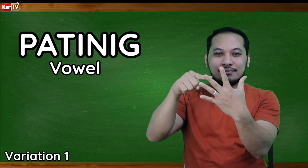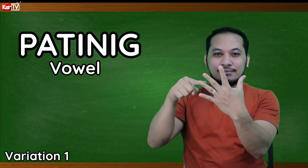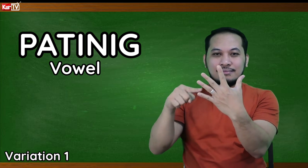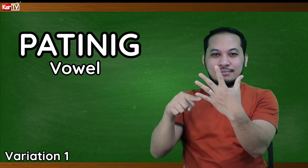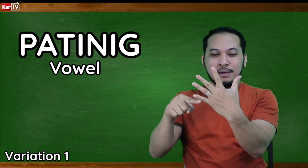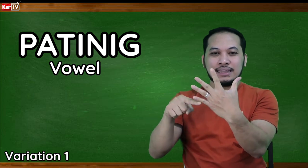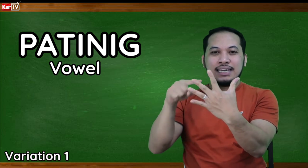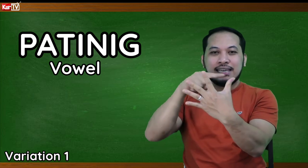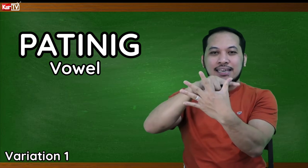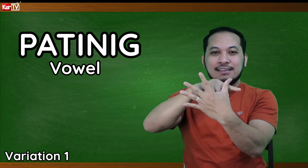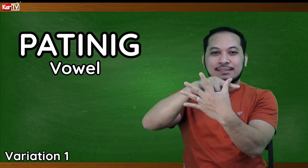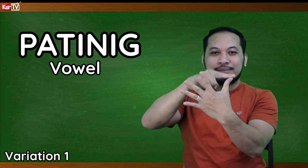Patinig.